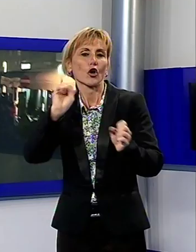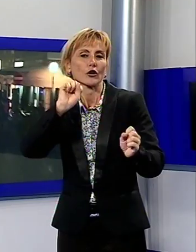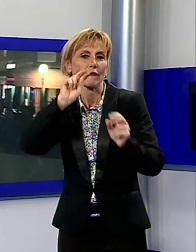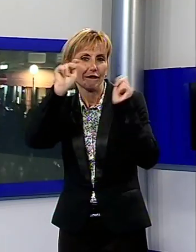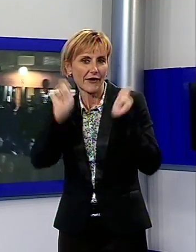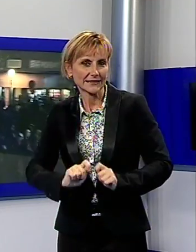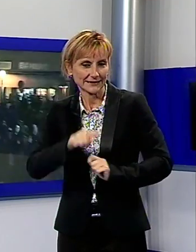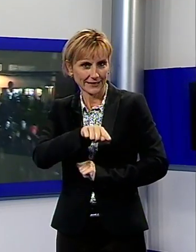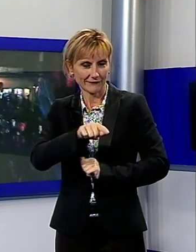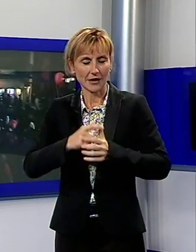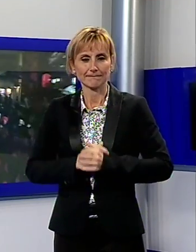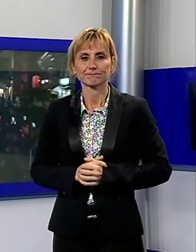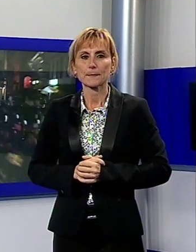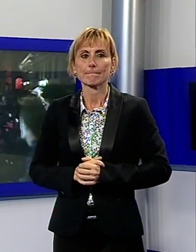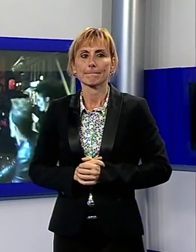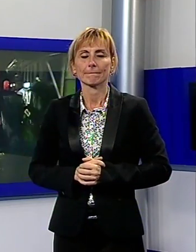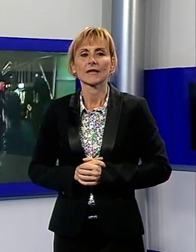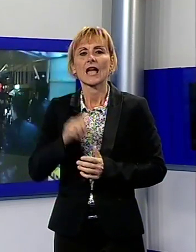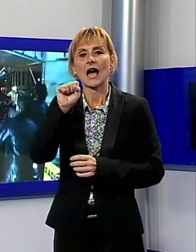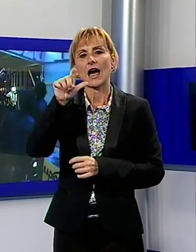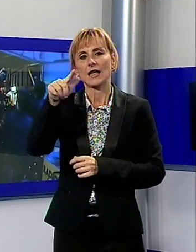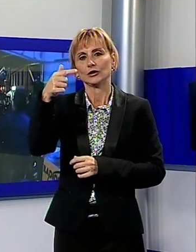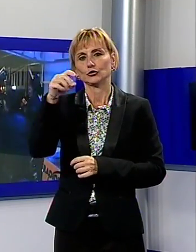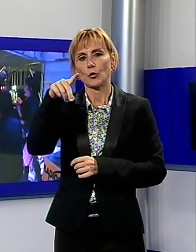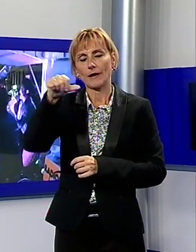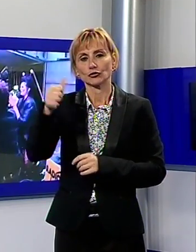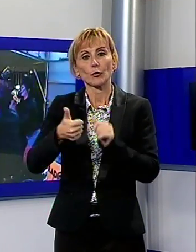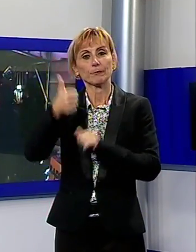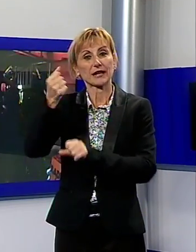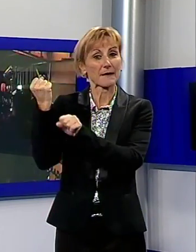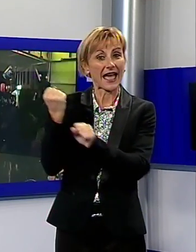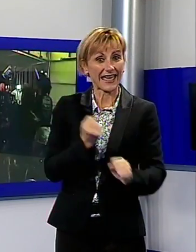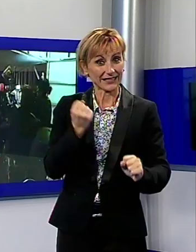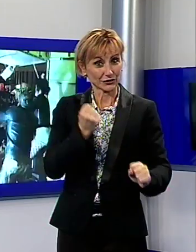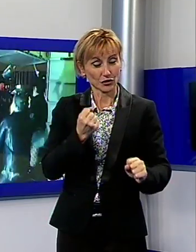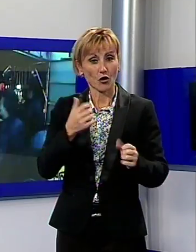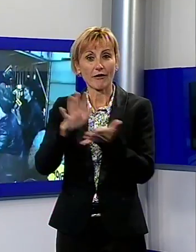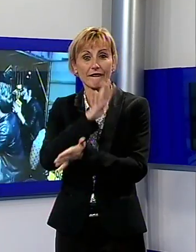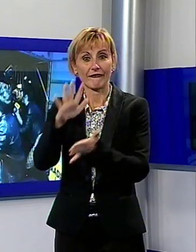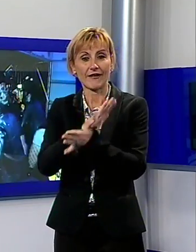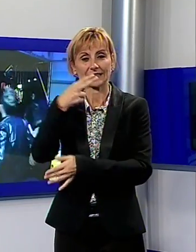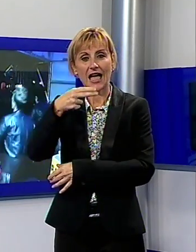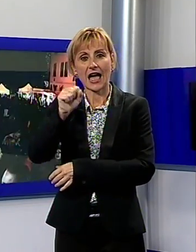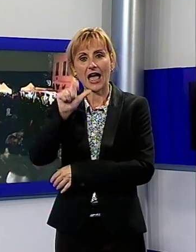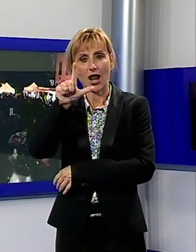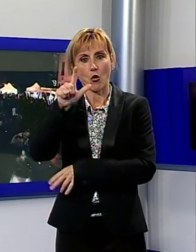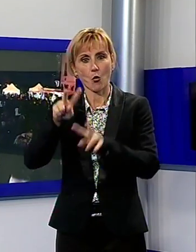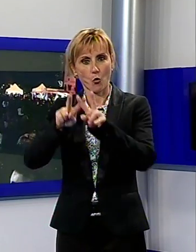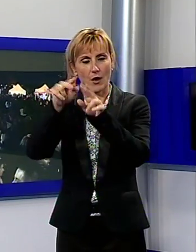Una grande folla ha decretato il successo della prima edizione dell'Alto Pascio Halloween Horror Festival. Circa 10.000